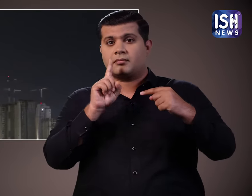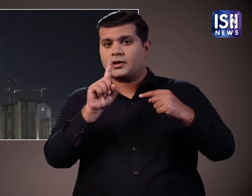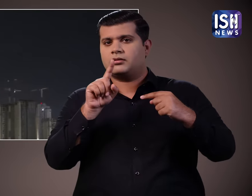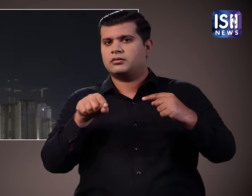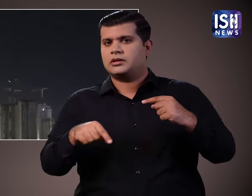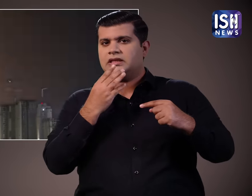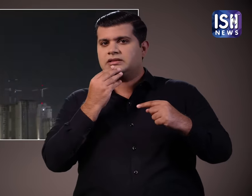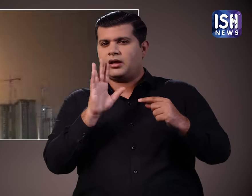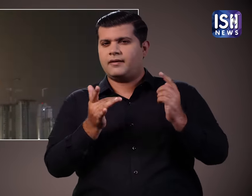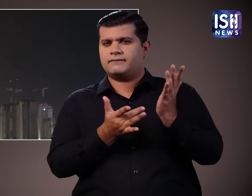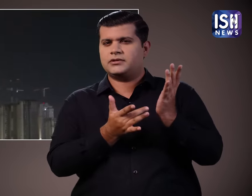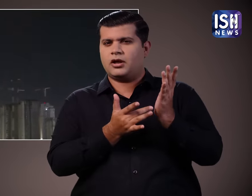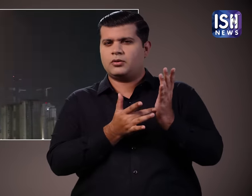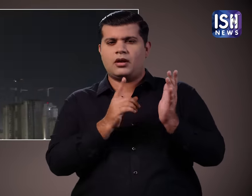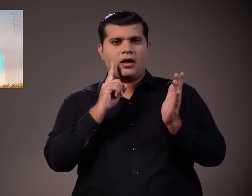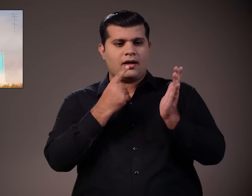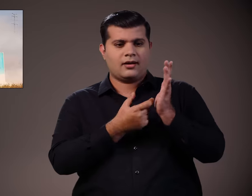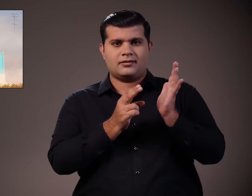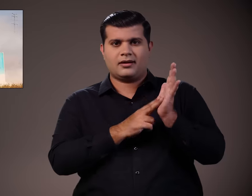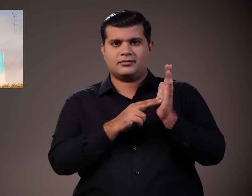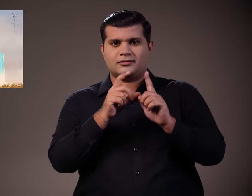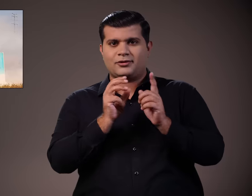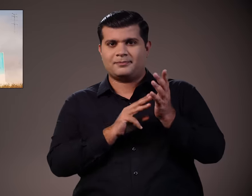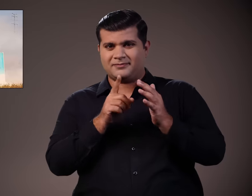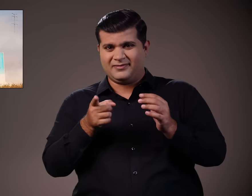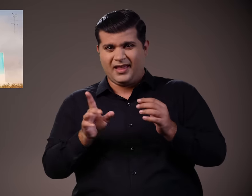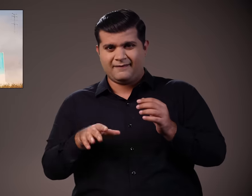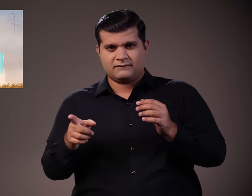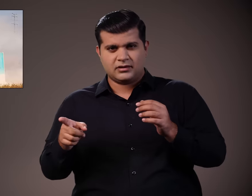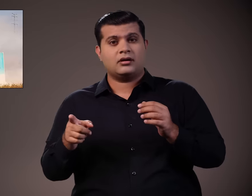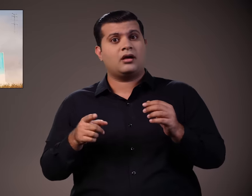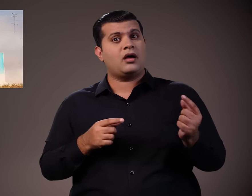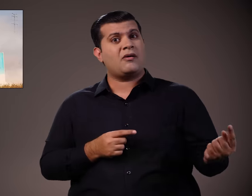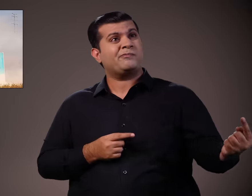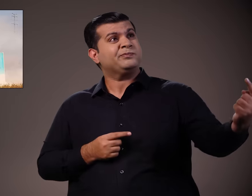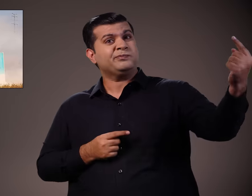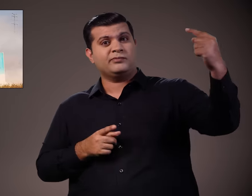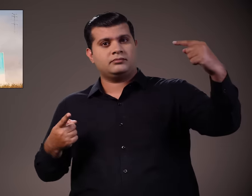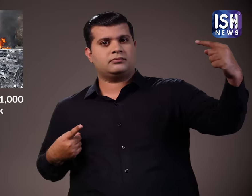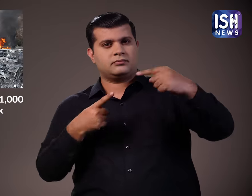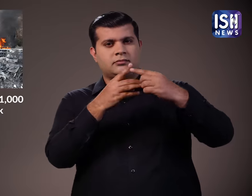इसराइल की आयं डूम रक्षा प्रणाली ने अधिकाल शॉकेटों को हवा में ही रोक